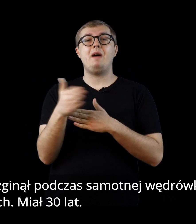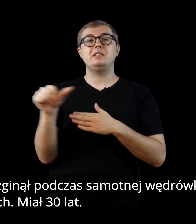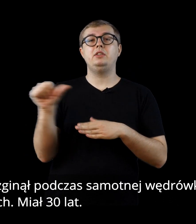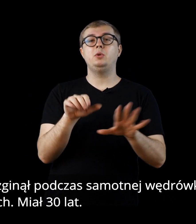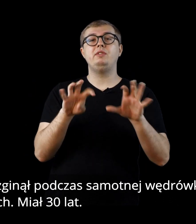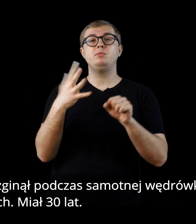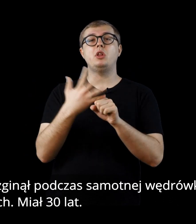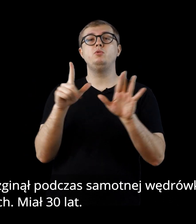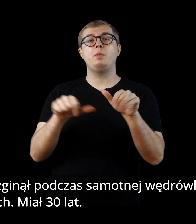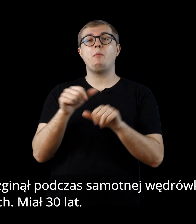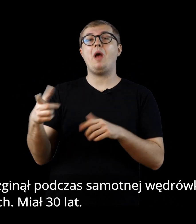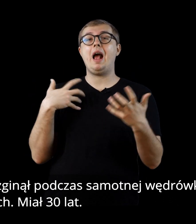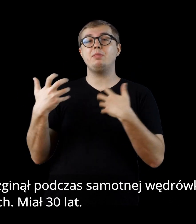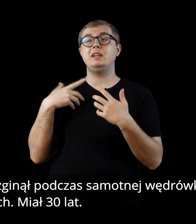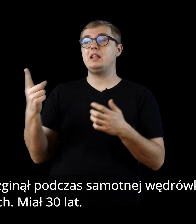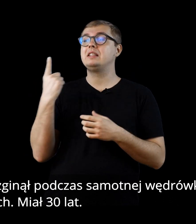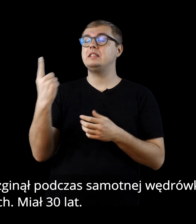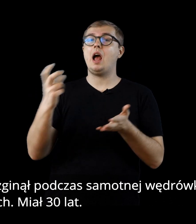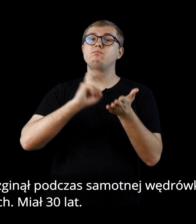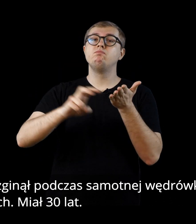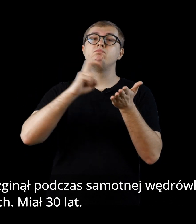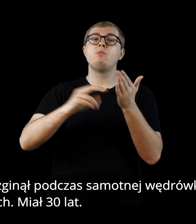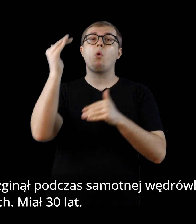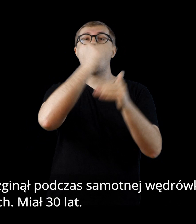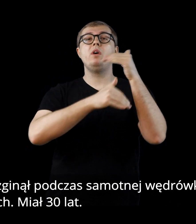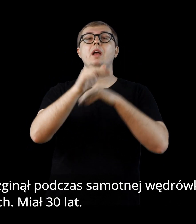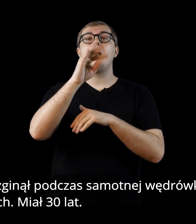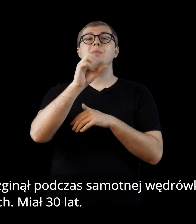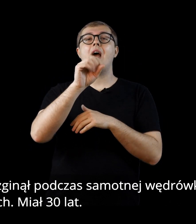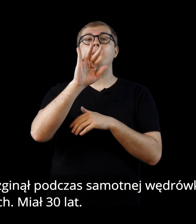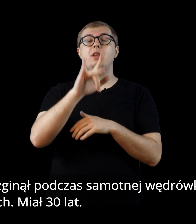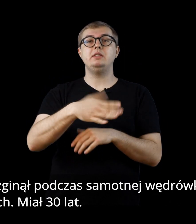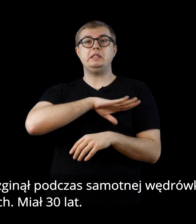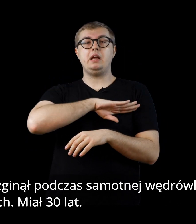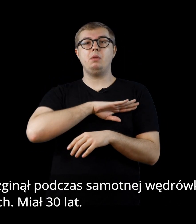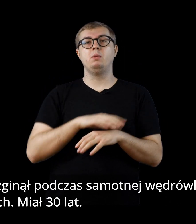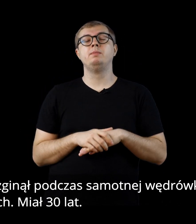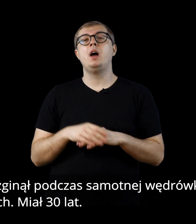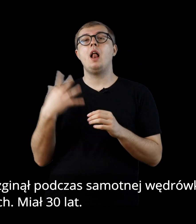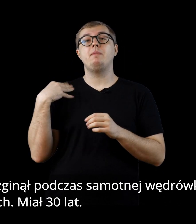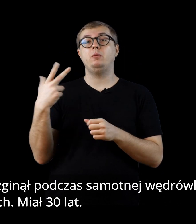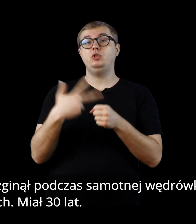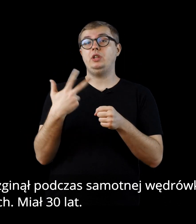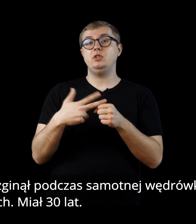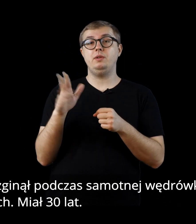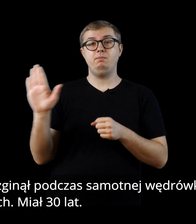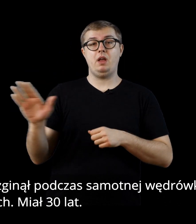1957 roku artysta zginął podczas samotnej wędrówki po Tatrach. Miał 30 lat.